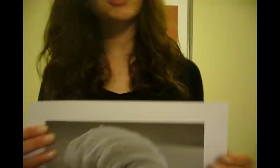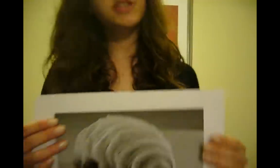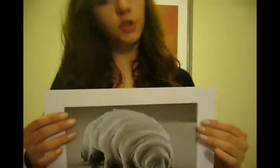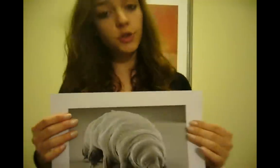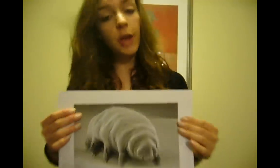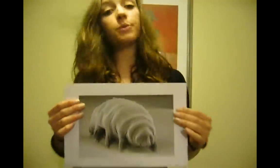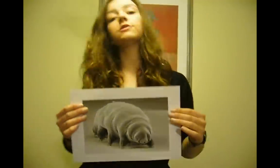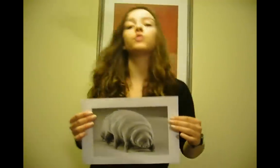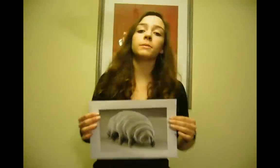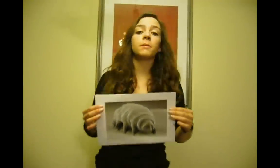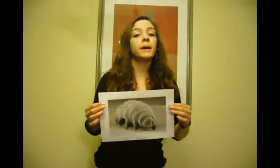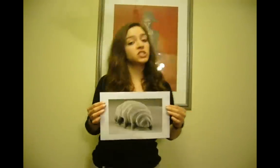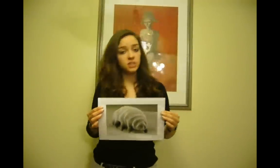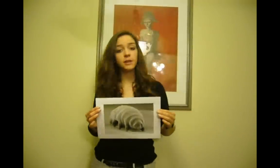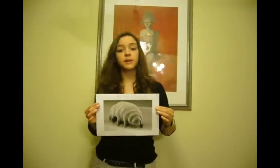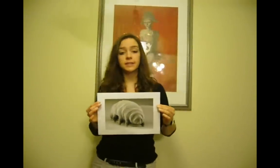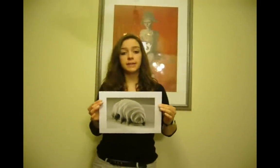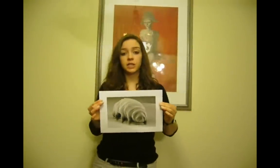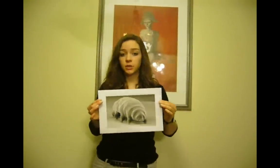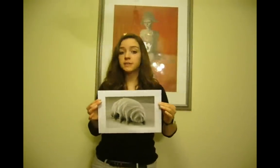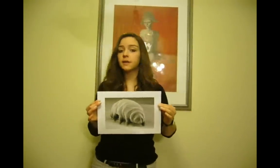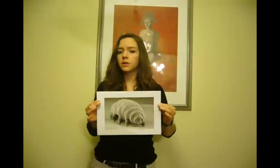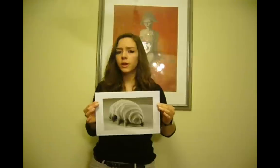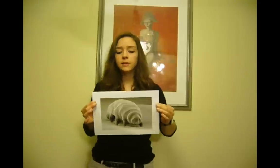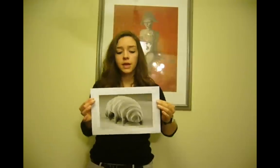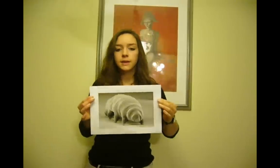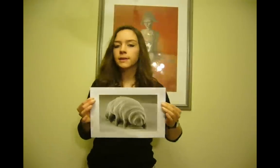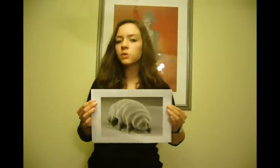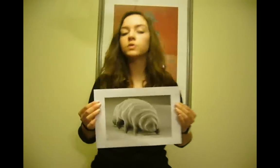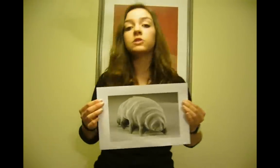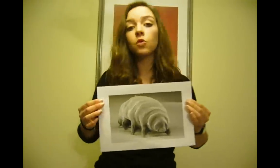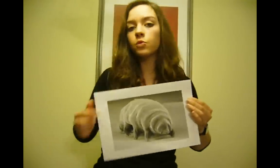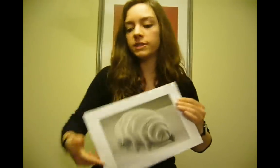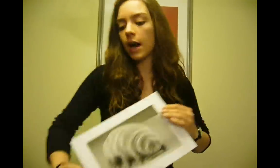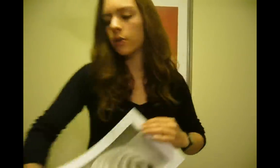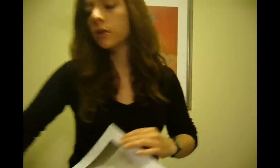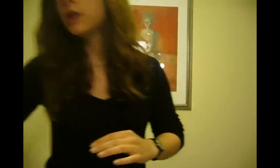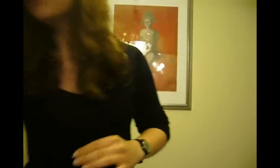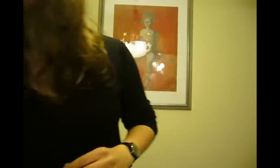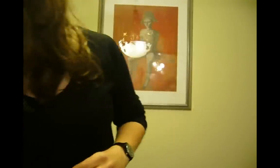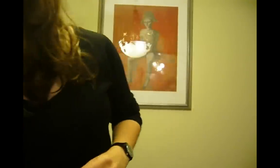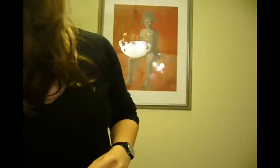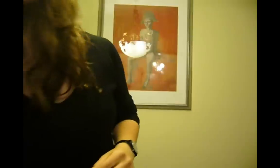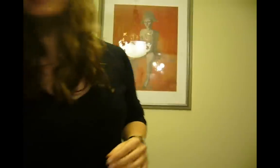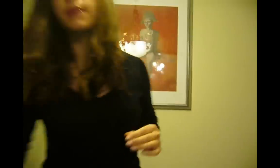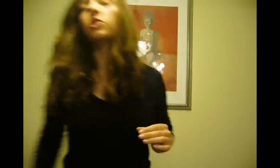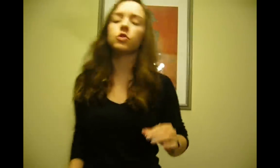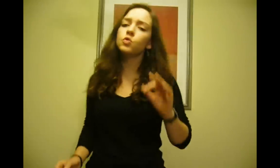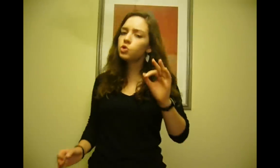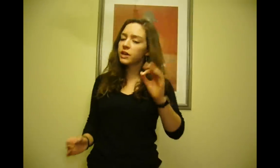Bom senhores, apresenta-se o animal mais resistente à face da terra, chama-se Tardigray e é também conhecido como urso de água. Mas por que eu digo que estes animais são os mais